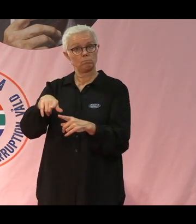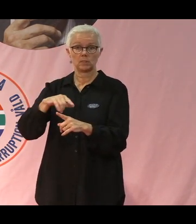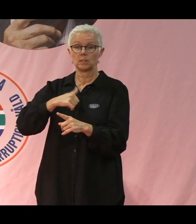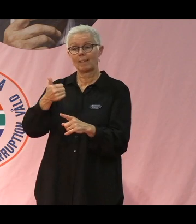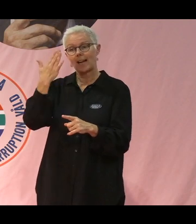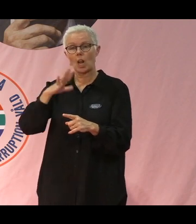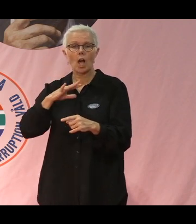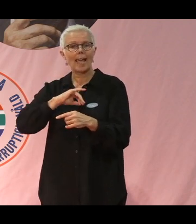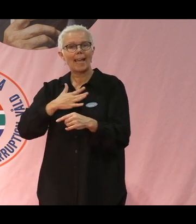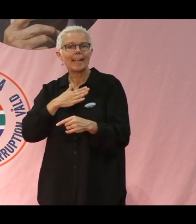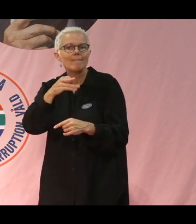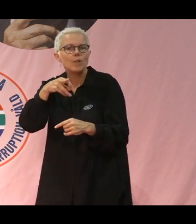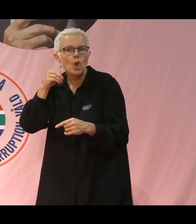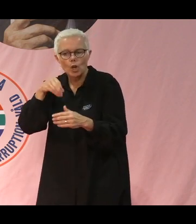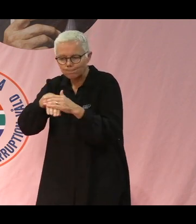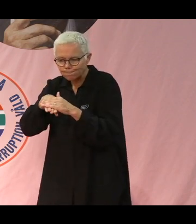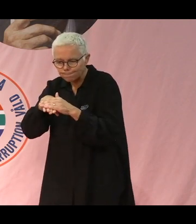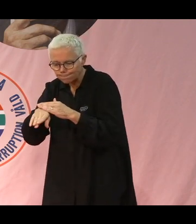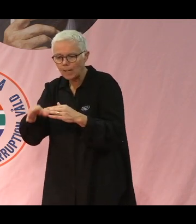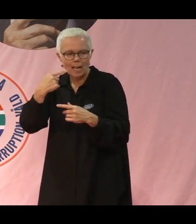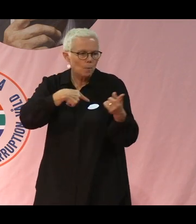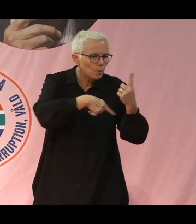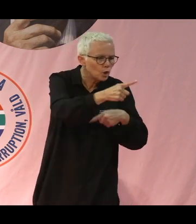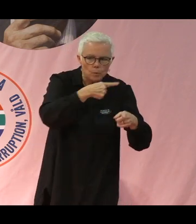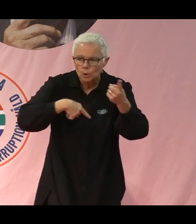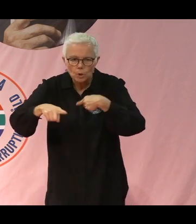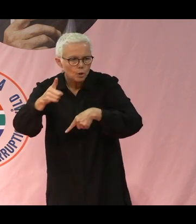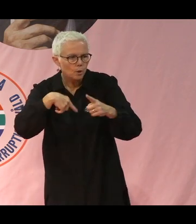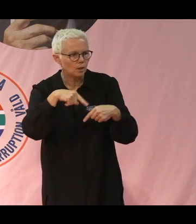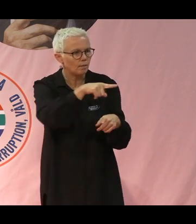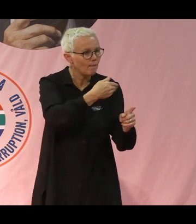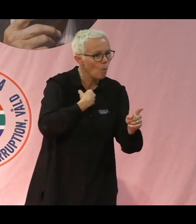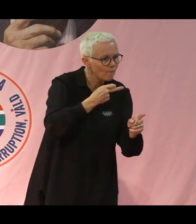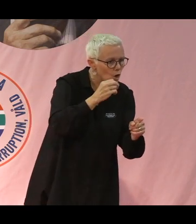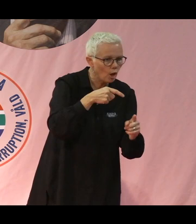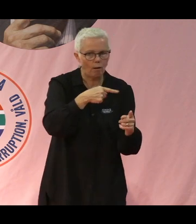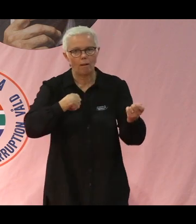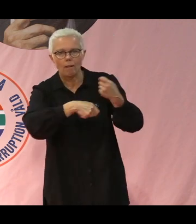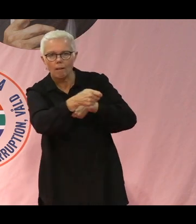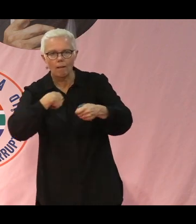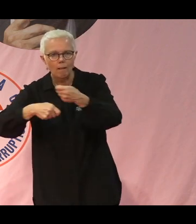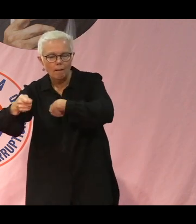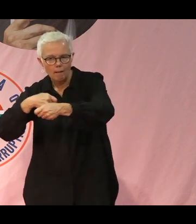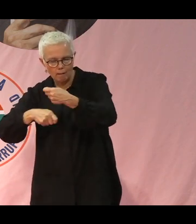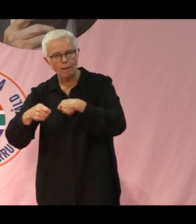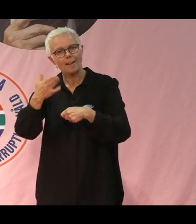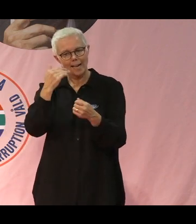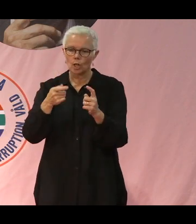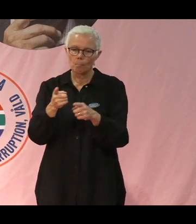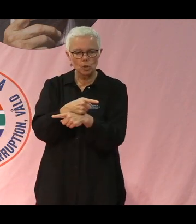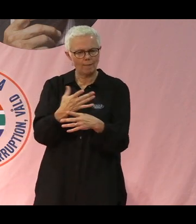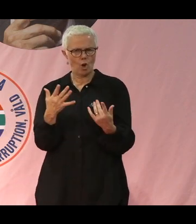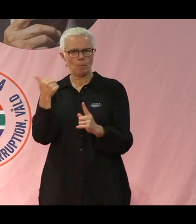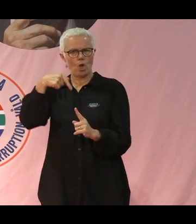fröbanker och byta utsäde och frön med varandra så att de också då kan snabbt växla om det behövs.